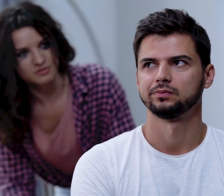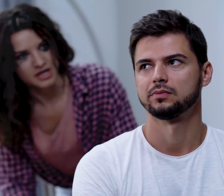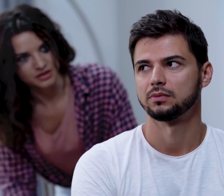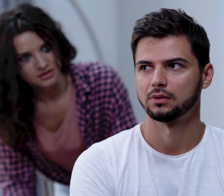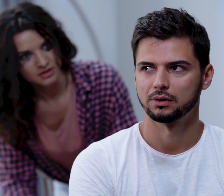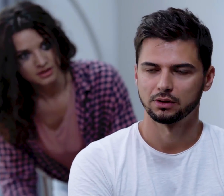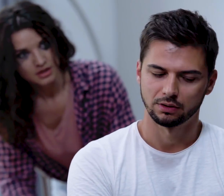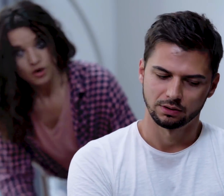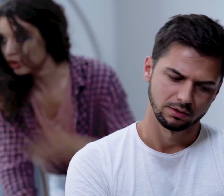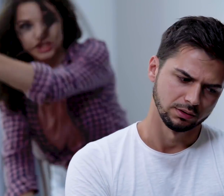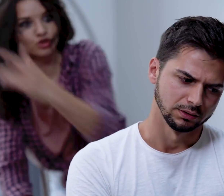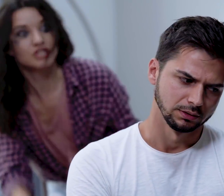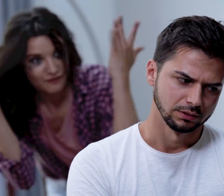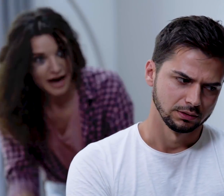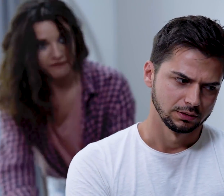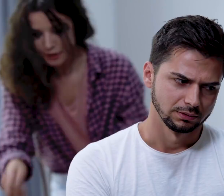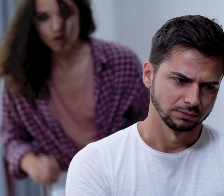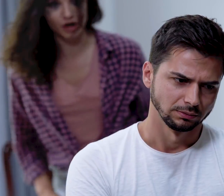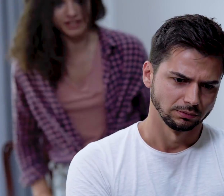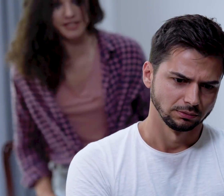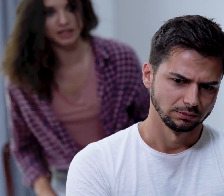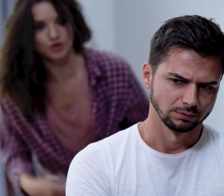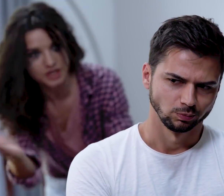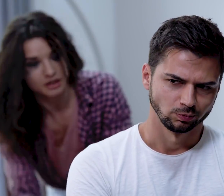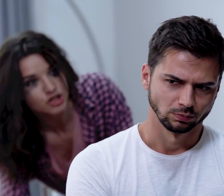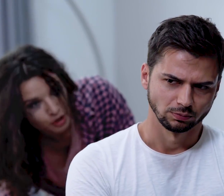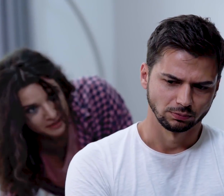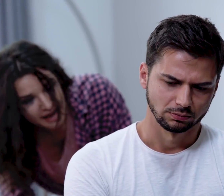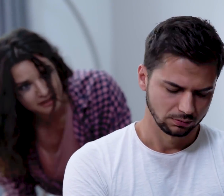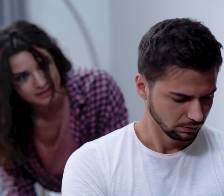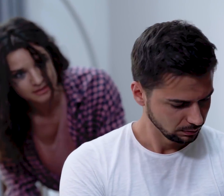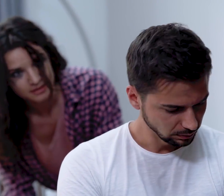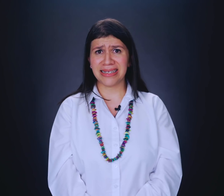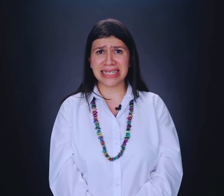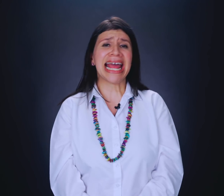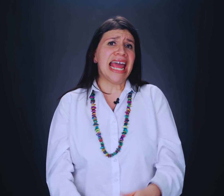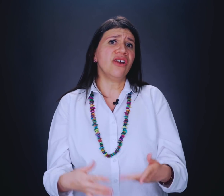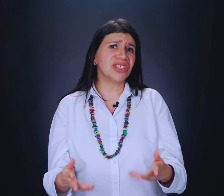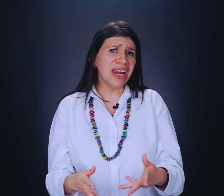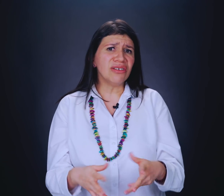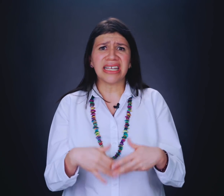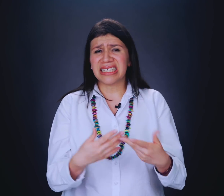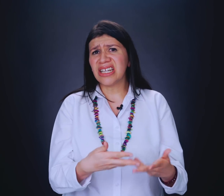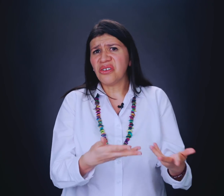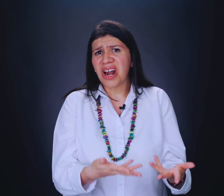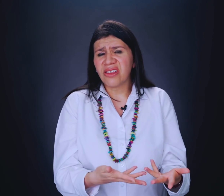Si nosotros ya vimos que eso es un problema, tenemos que decir, bueno, es algo que no es natural. Es decir, los celos hasta cierto grado